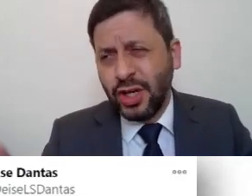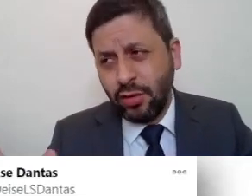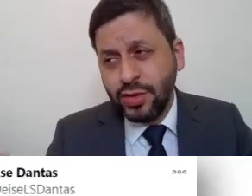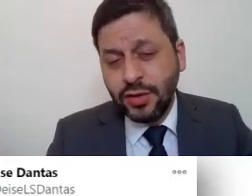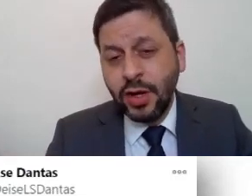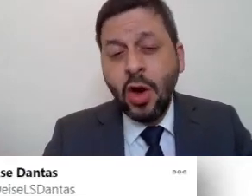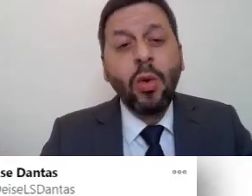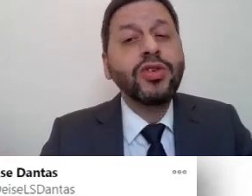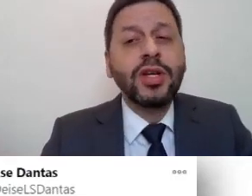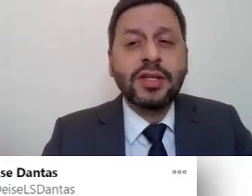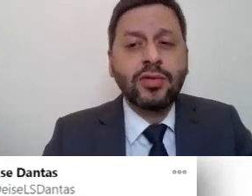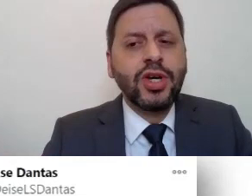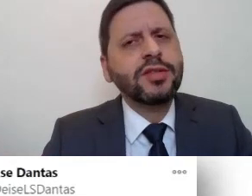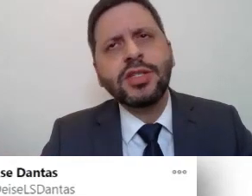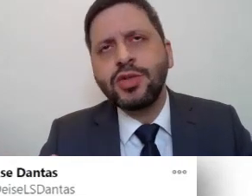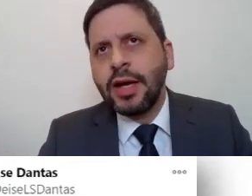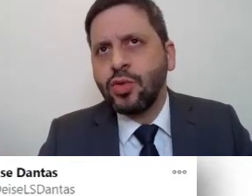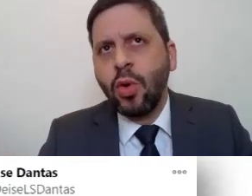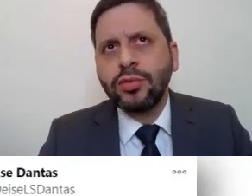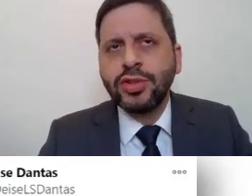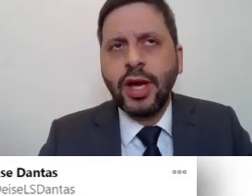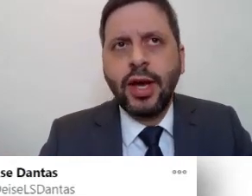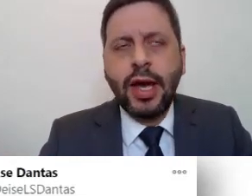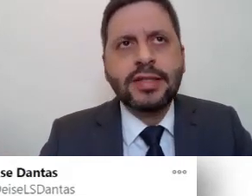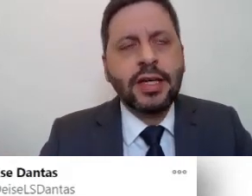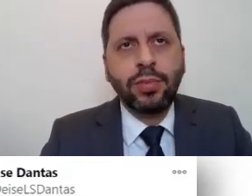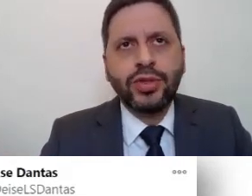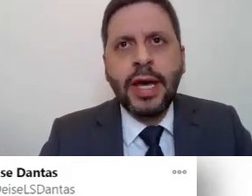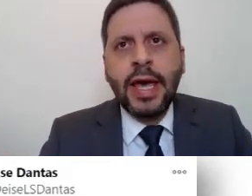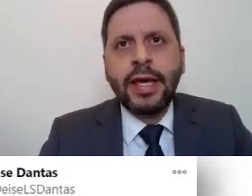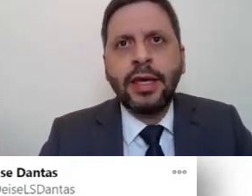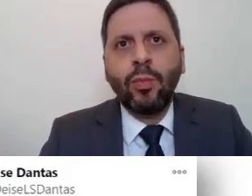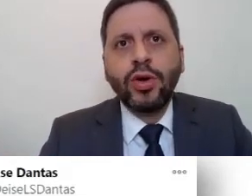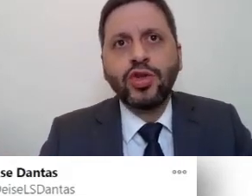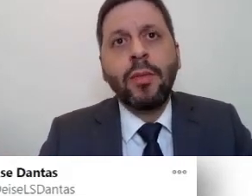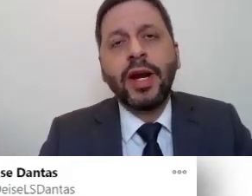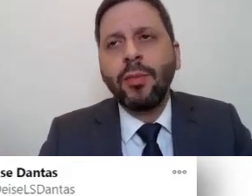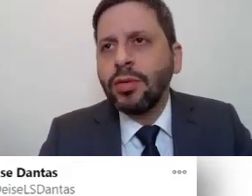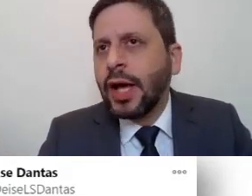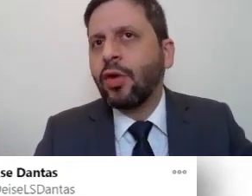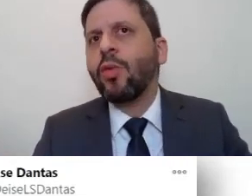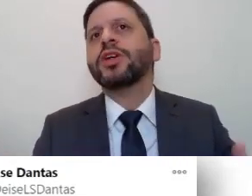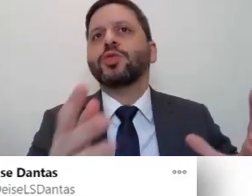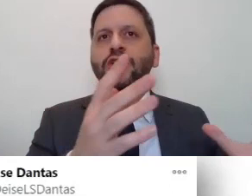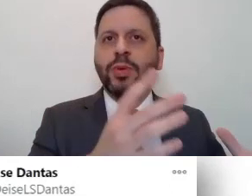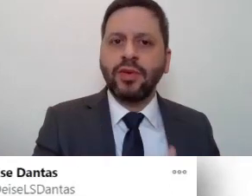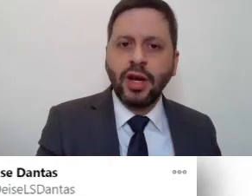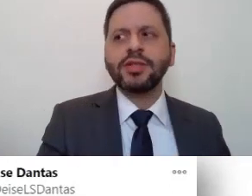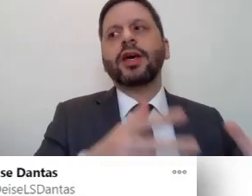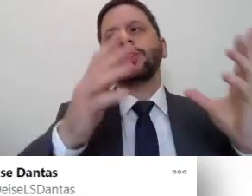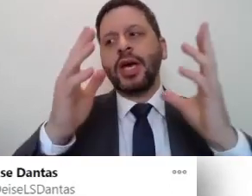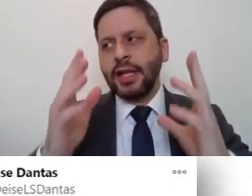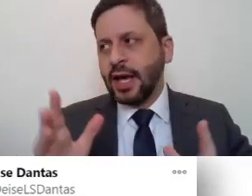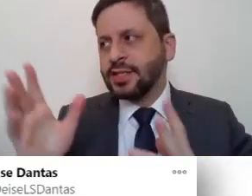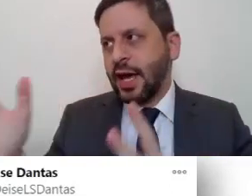muito bem escrito, inclusive, com utilização de esses e de mais outros exemplos que mostram de uma maneira muito clara como que a gente pode